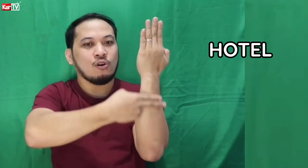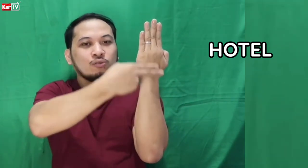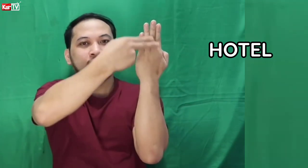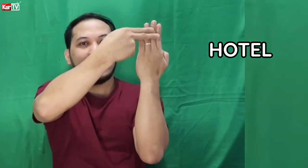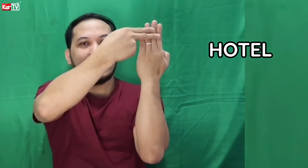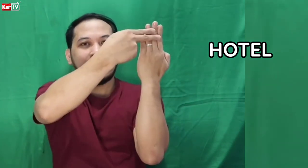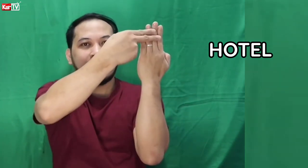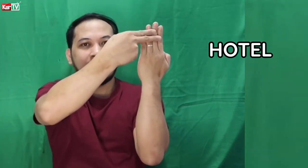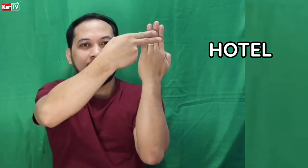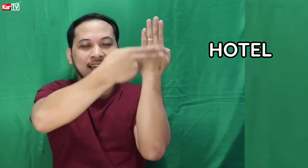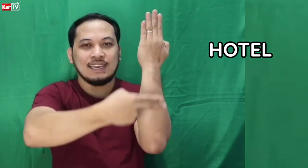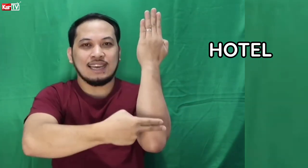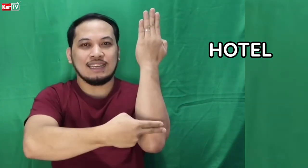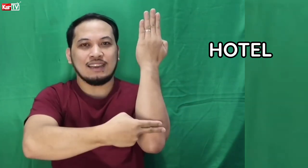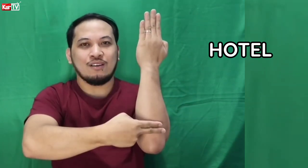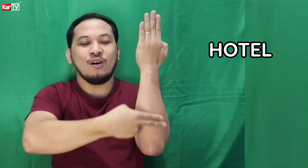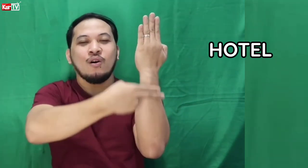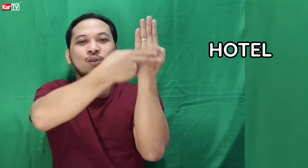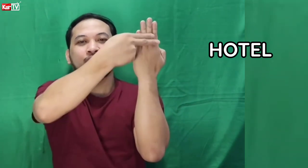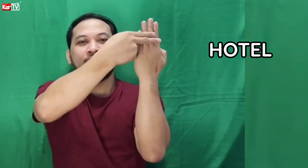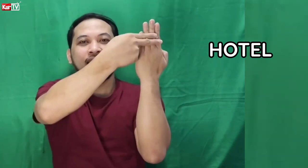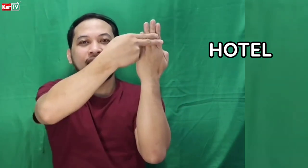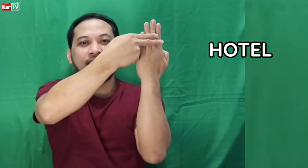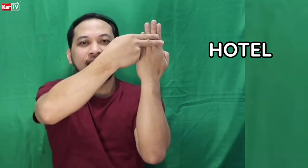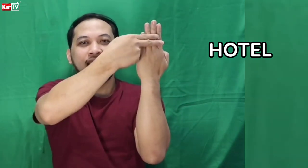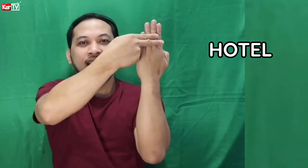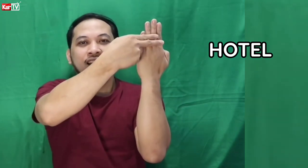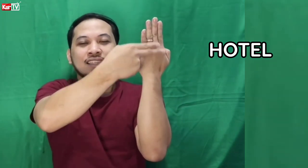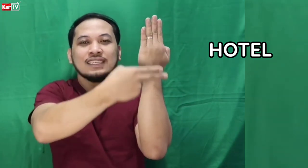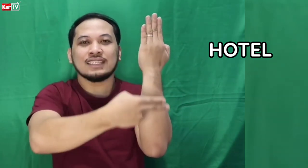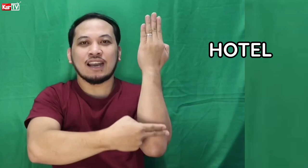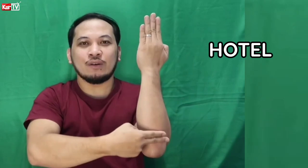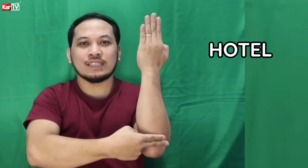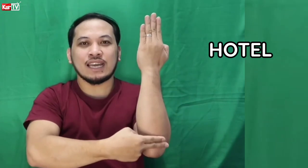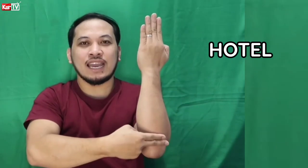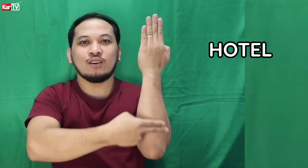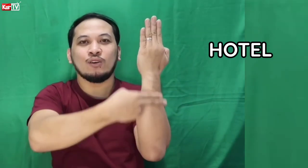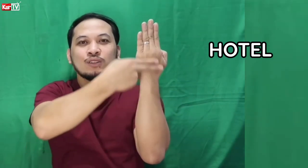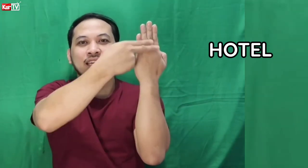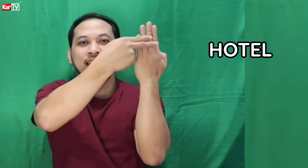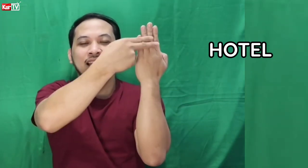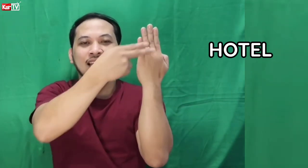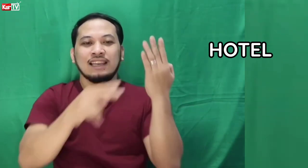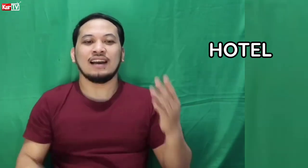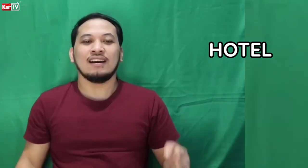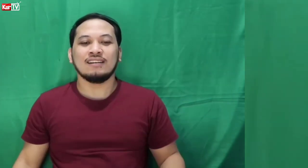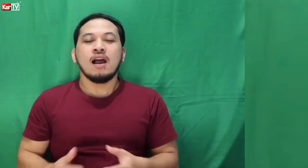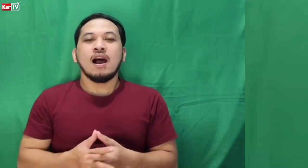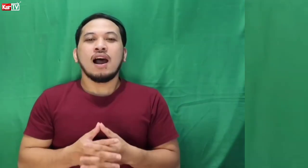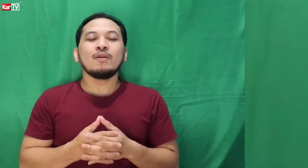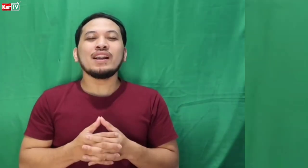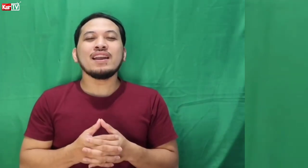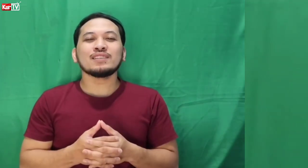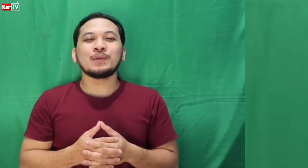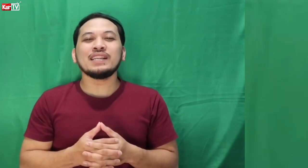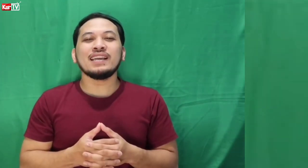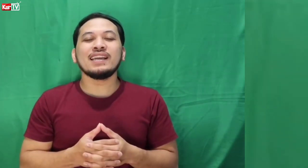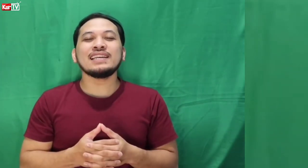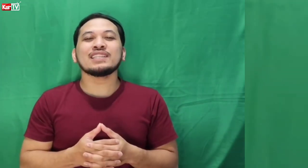Hotel. Ayan. hotel. This is how we sign hotel. Our next word is